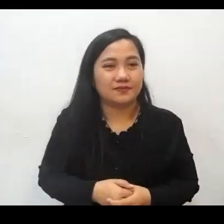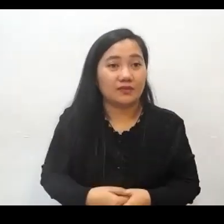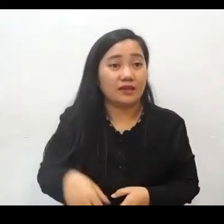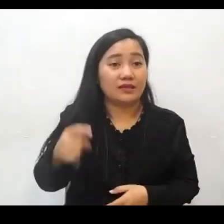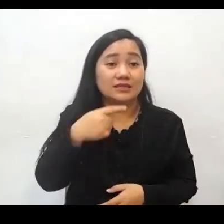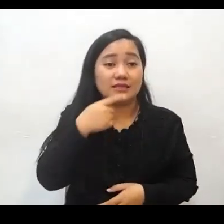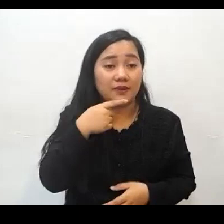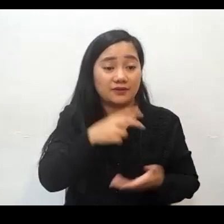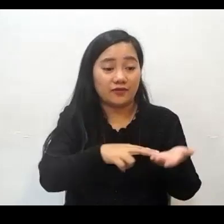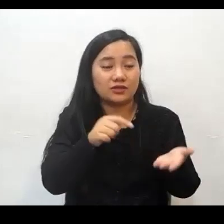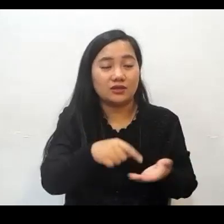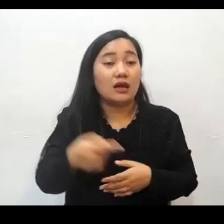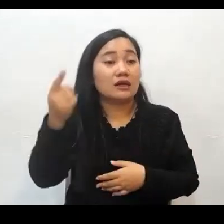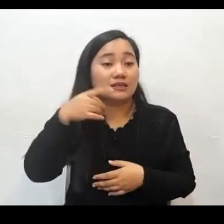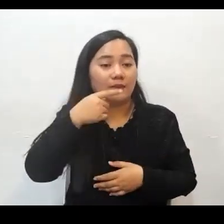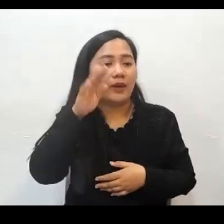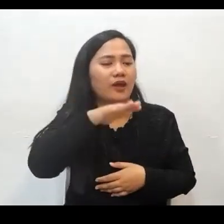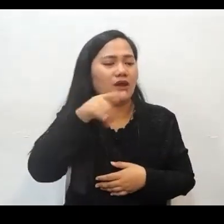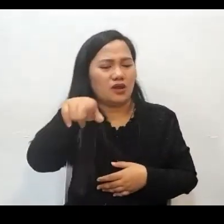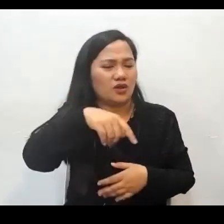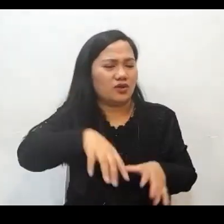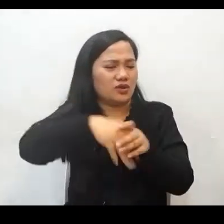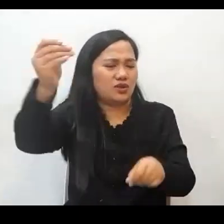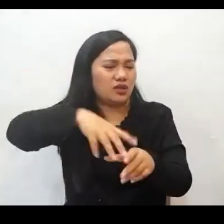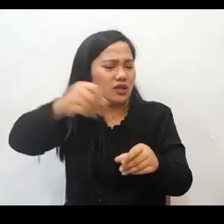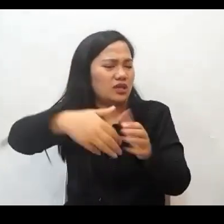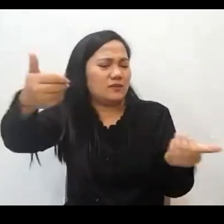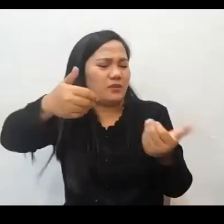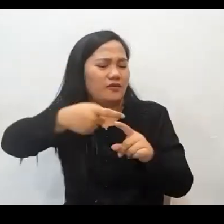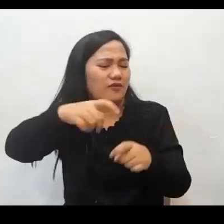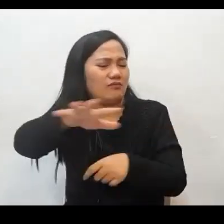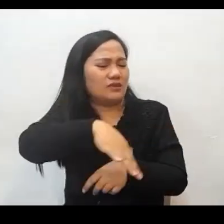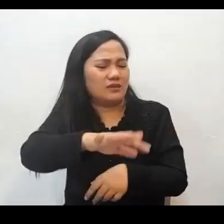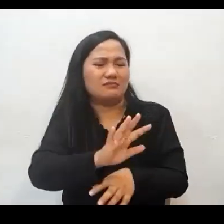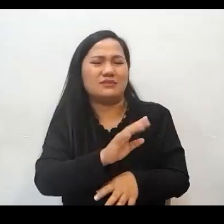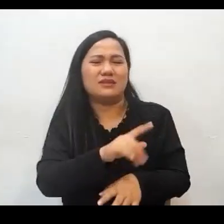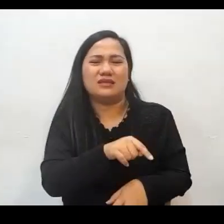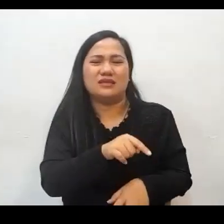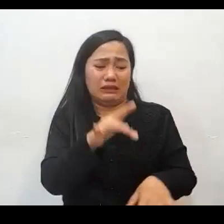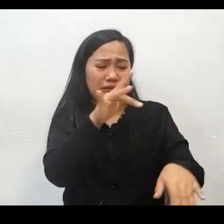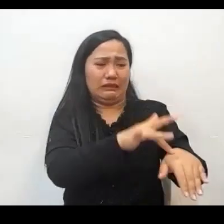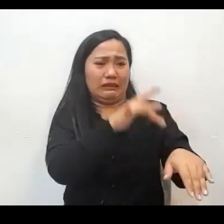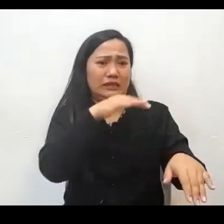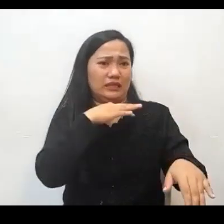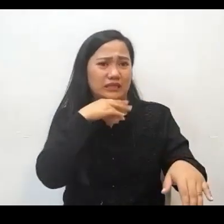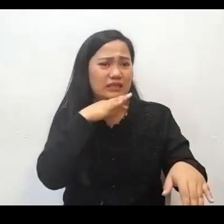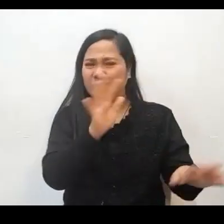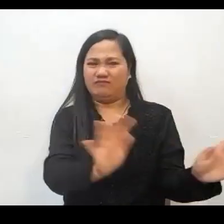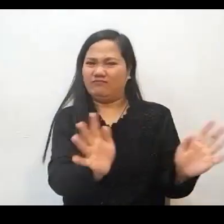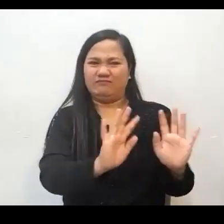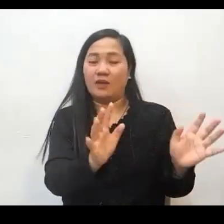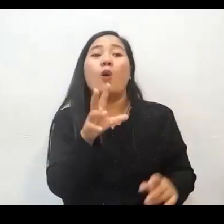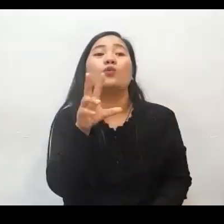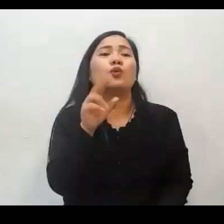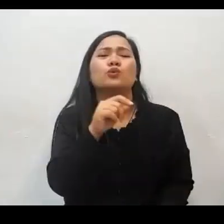Kaya nga sinabi ng Diyos, lumabas kayo mula sa kanila at humiwalay kayo, sabi ng Panginoon. At huwag kayong humipo ng